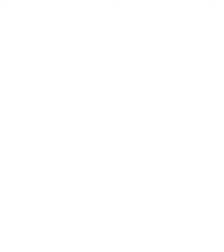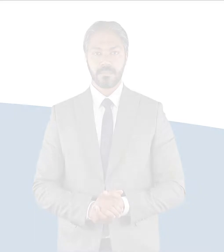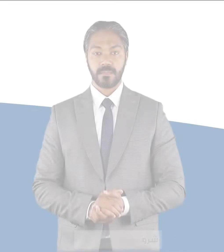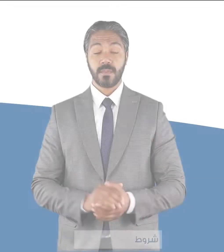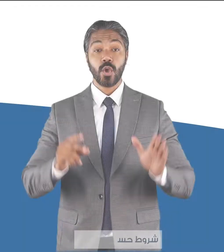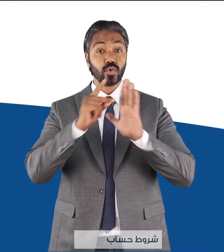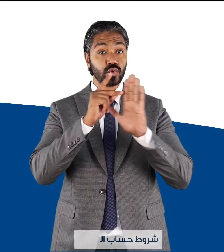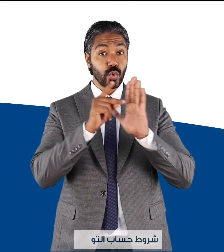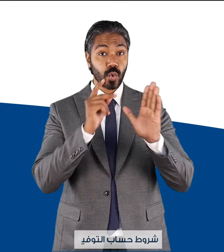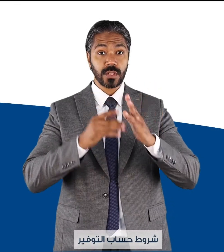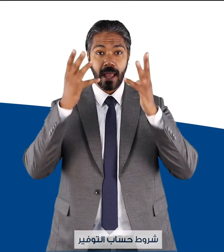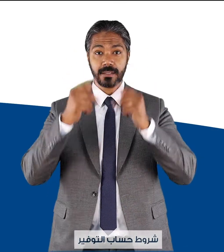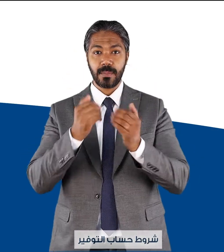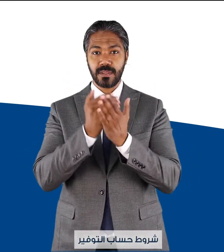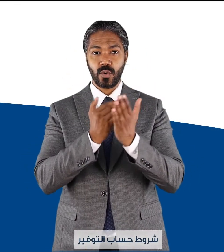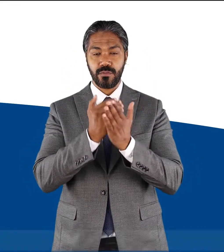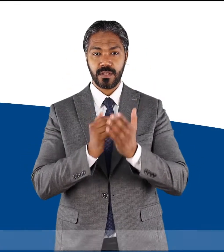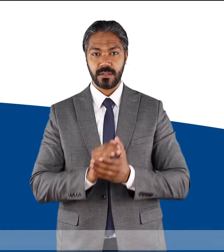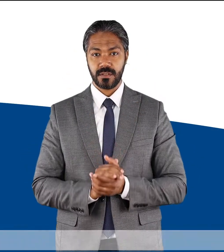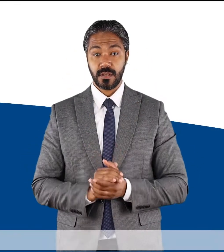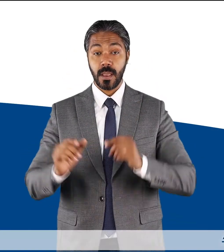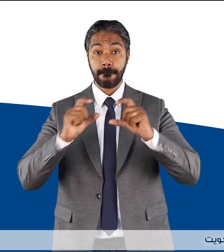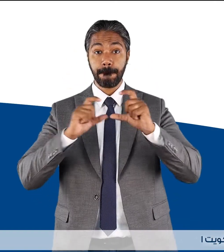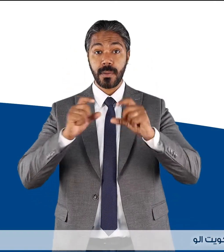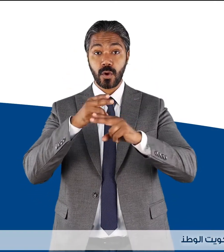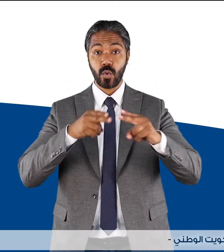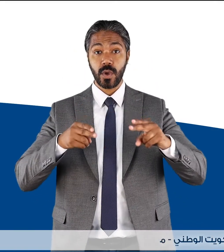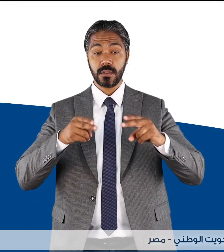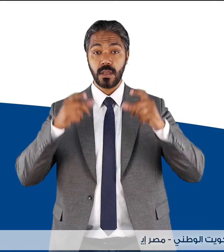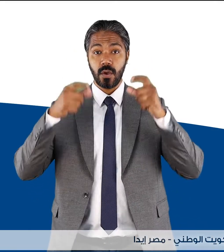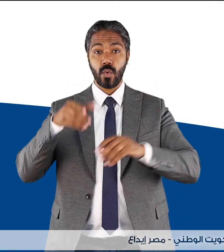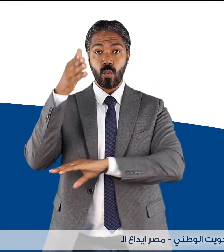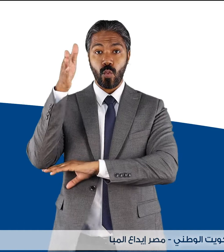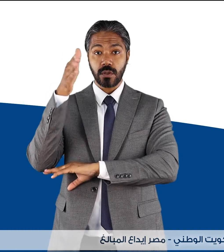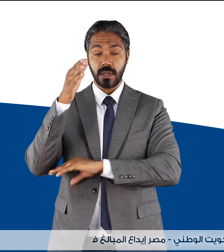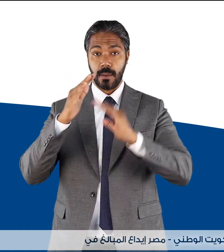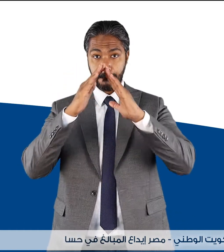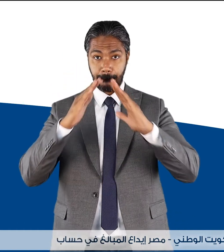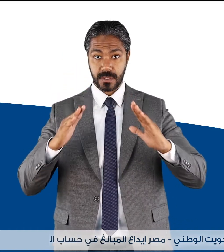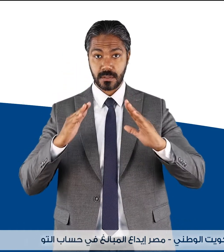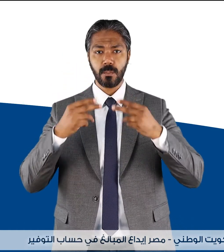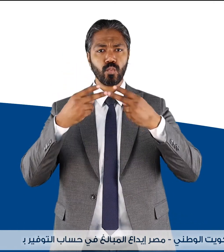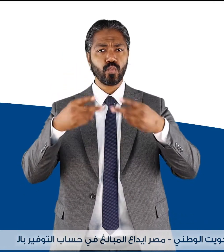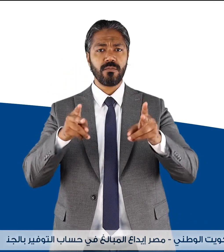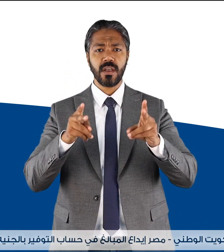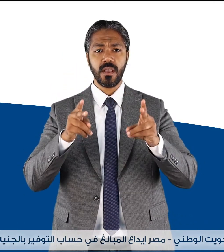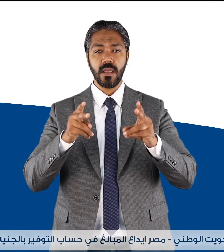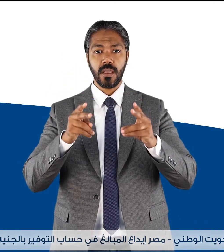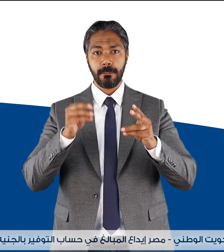شروط حساب التوفير يقبل بنك الكويت الوطني مصر إيداع المبالغ في حساب التوفير بالجنيه